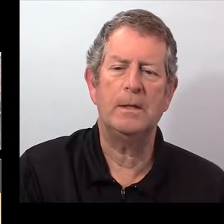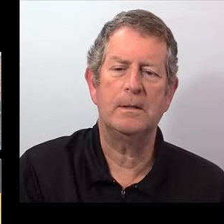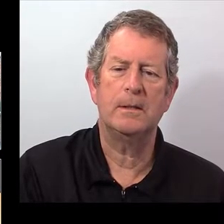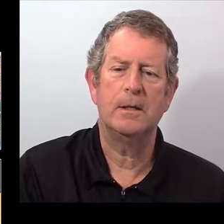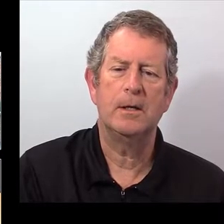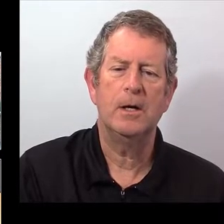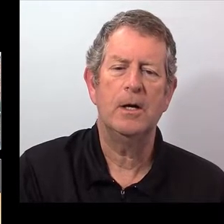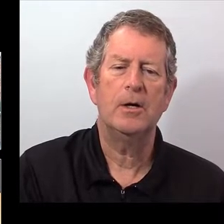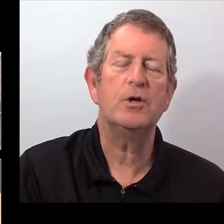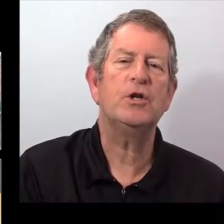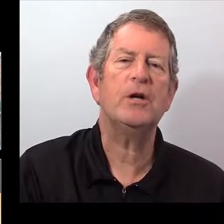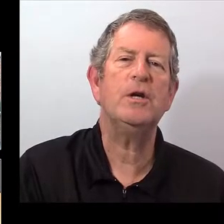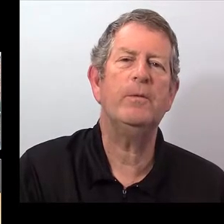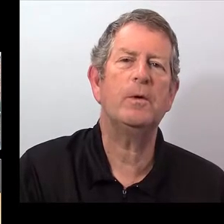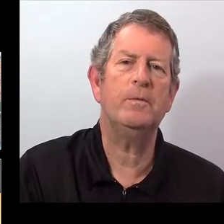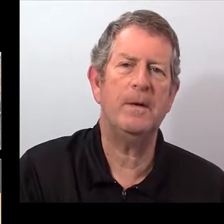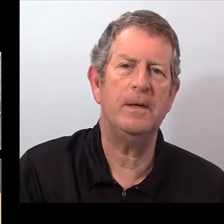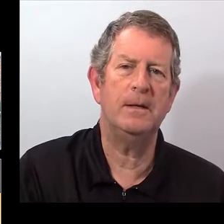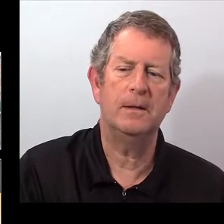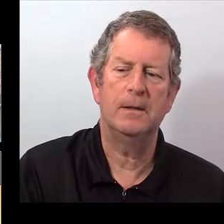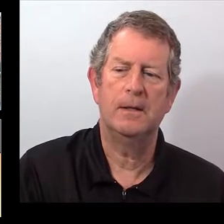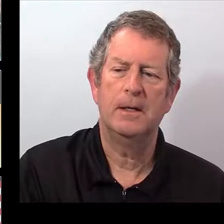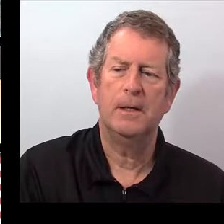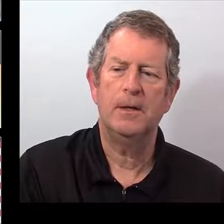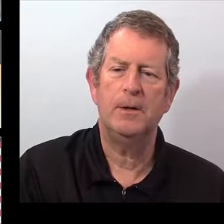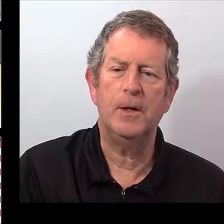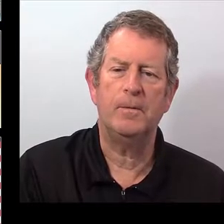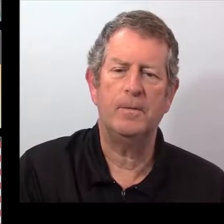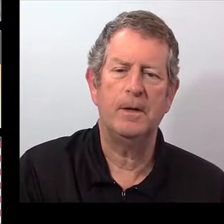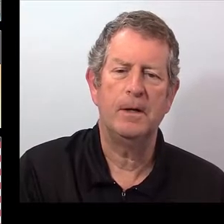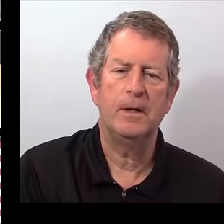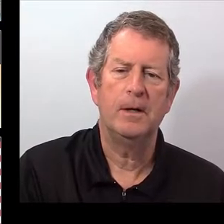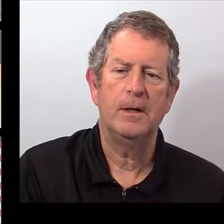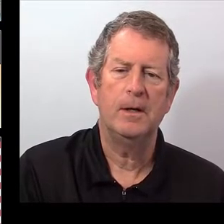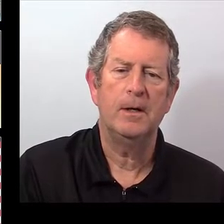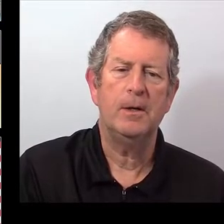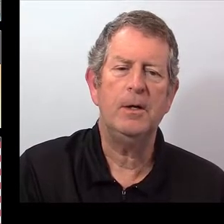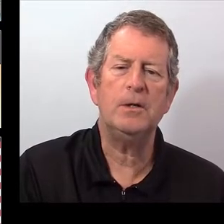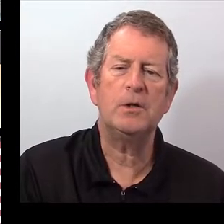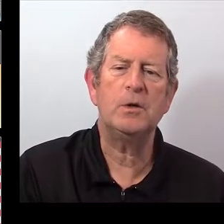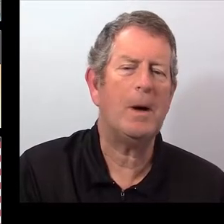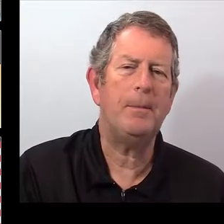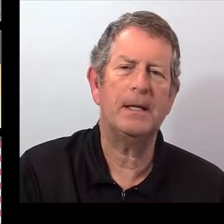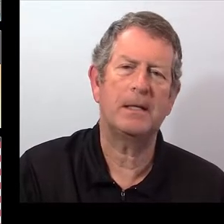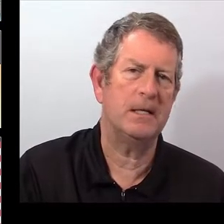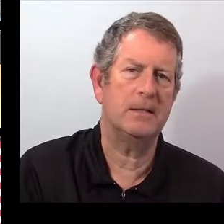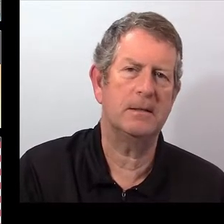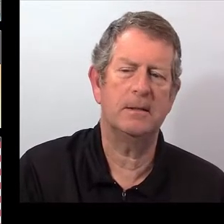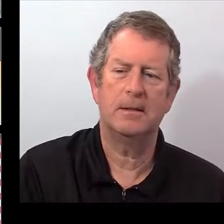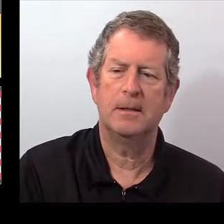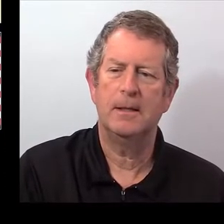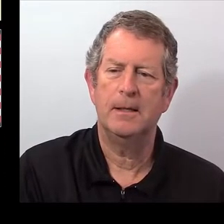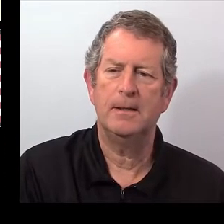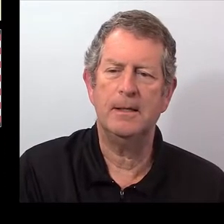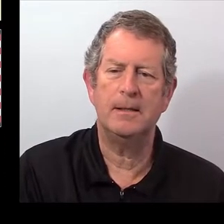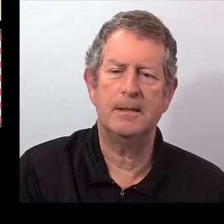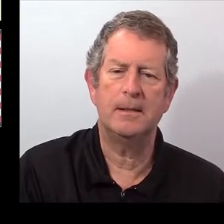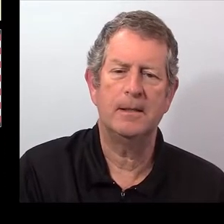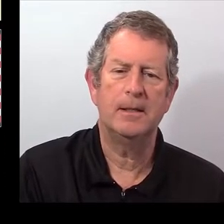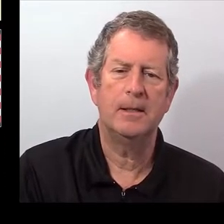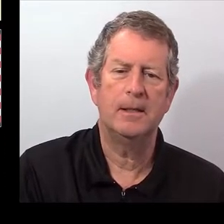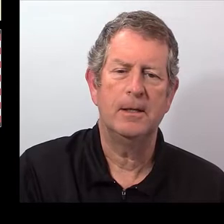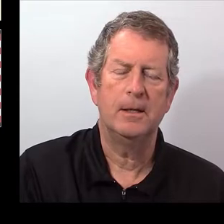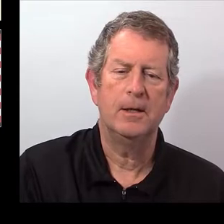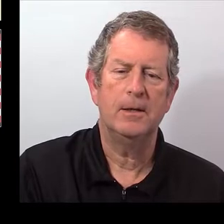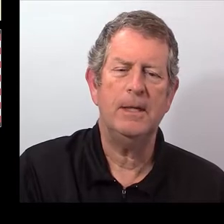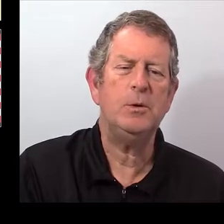8. Cherchez votre famille. 9. Ne sois pas triste. 10.